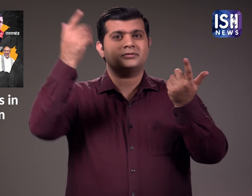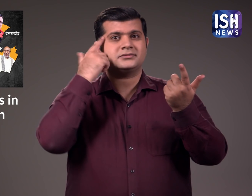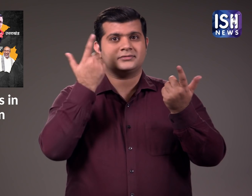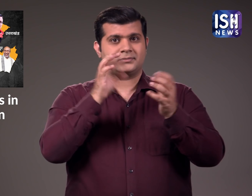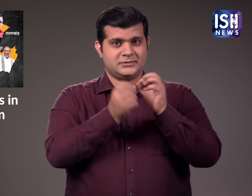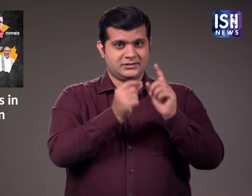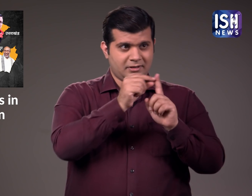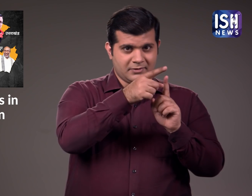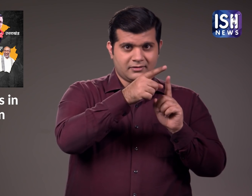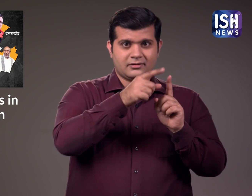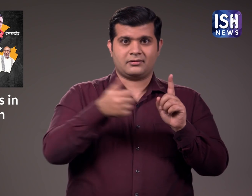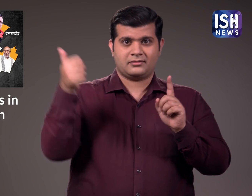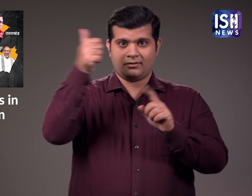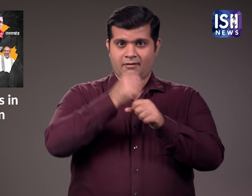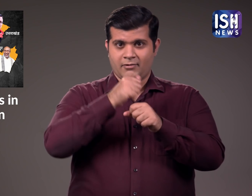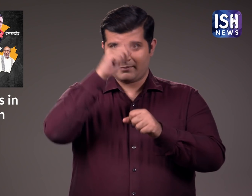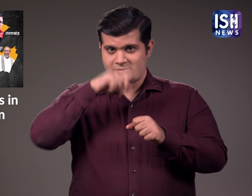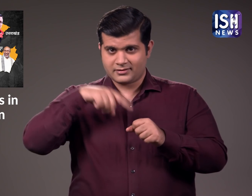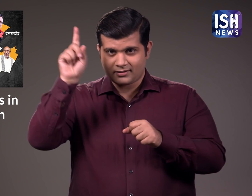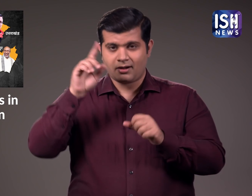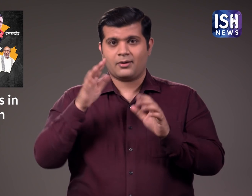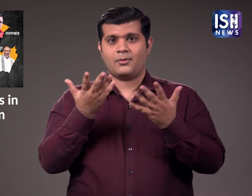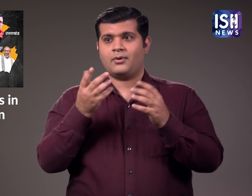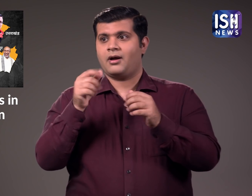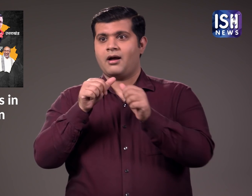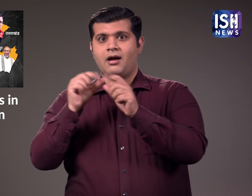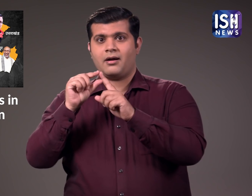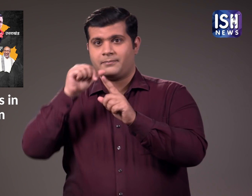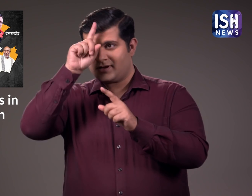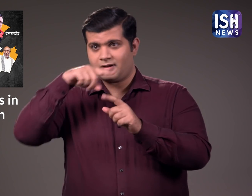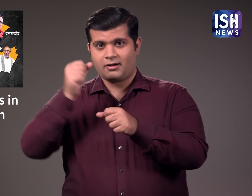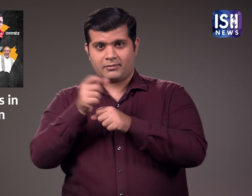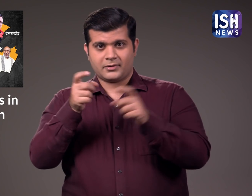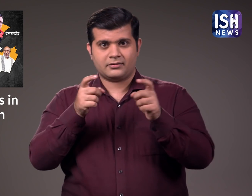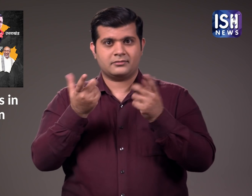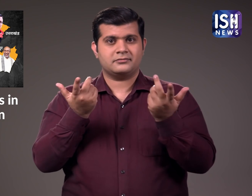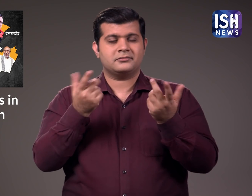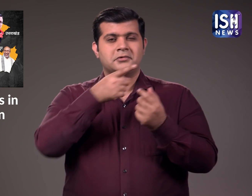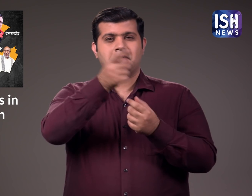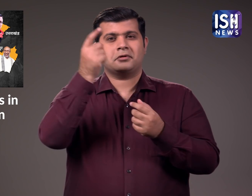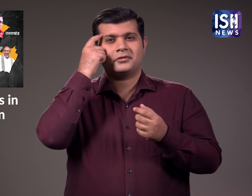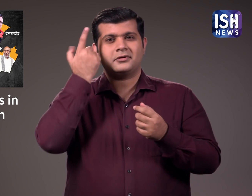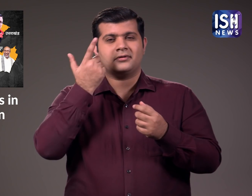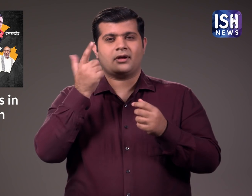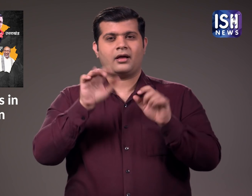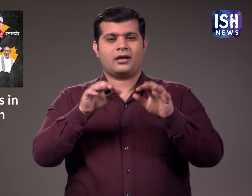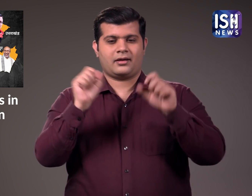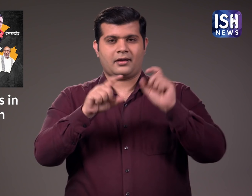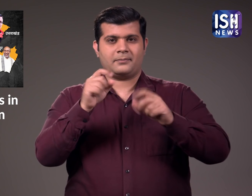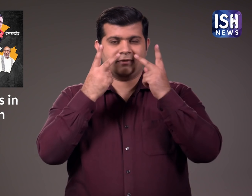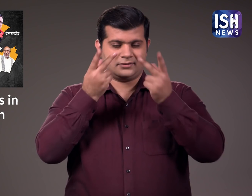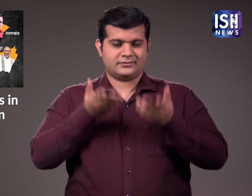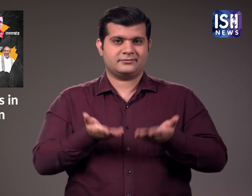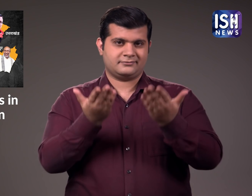क्या भाजपा या आम आदमी पार्टी भारत पर साशन करेंगे आप क्या सोचते हैं इसके बारे में कमेंट्स में बताईए